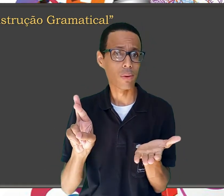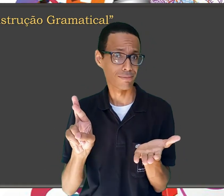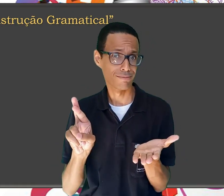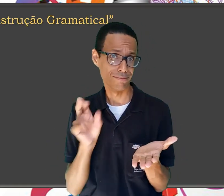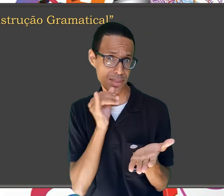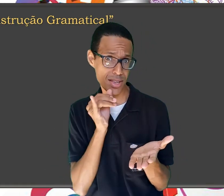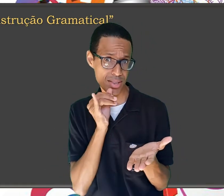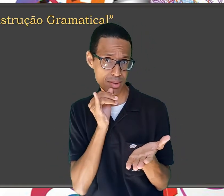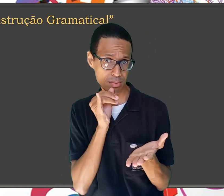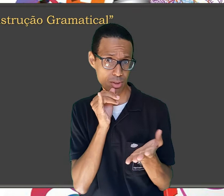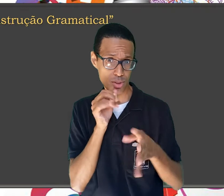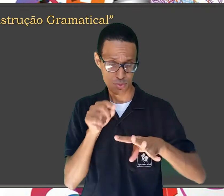A unha?